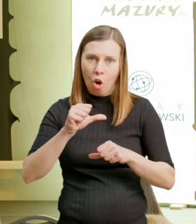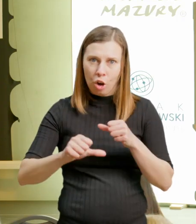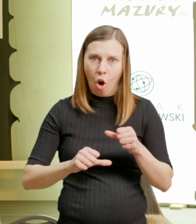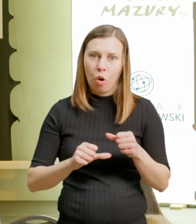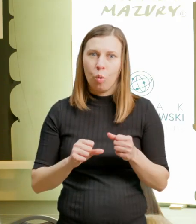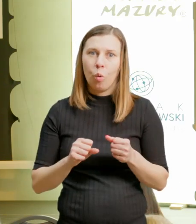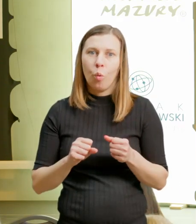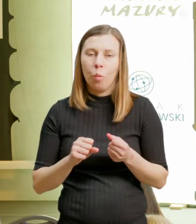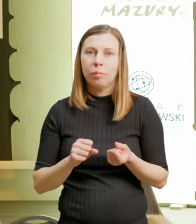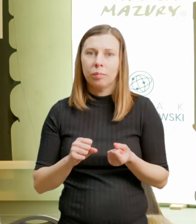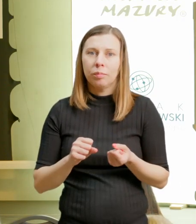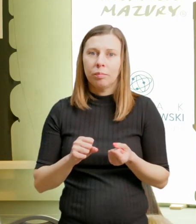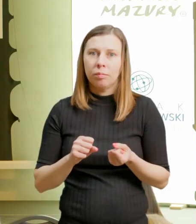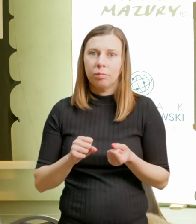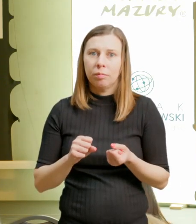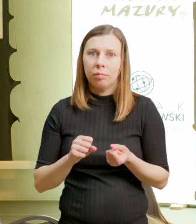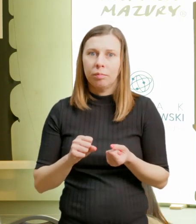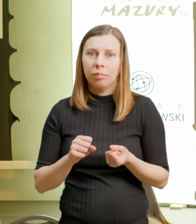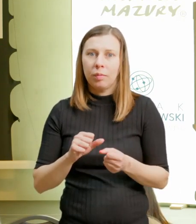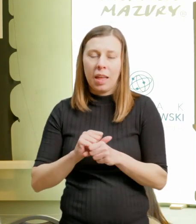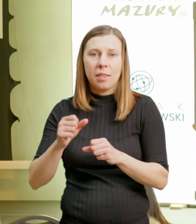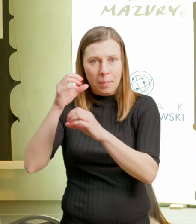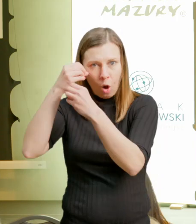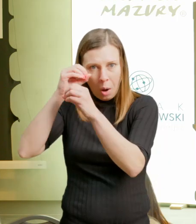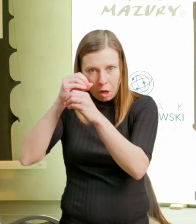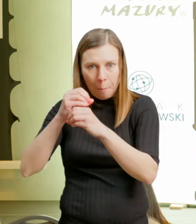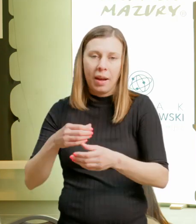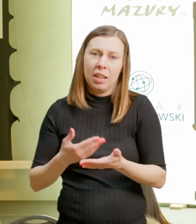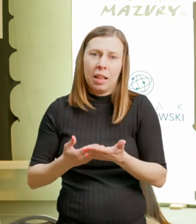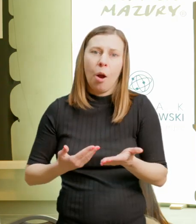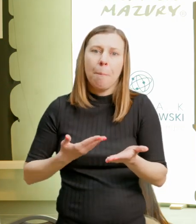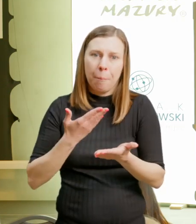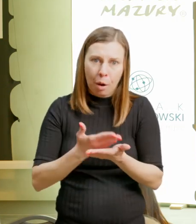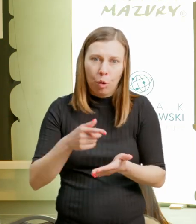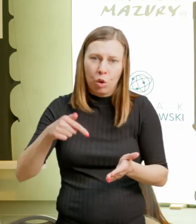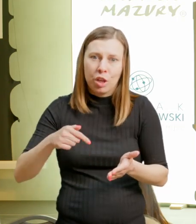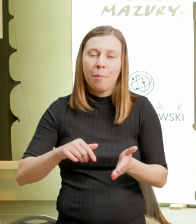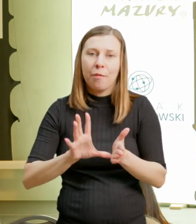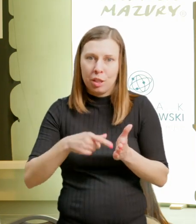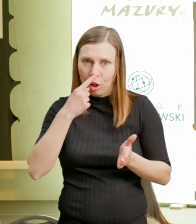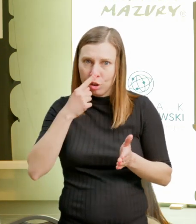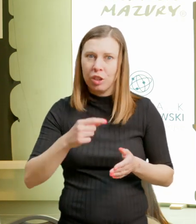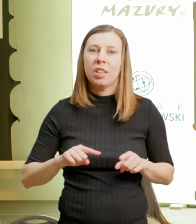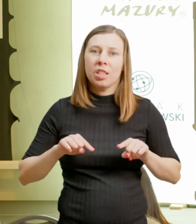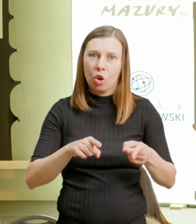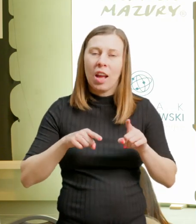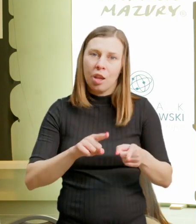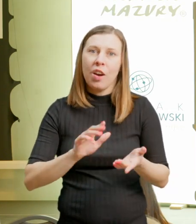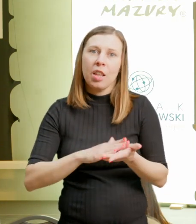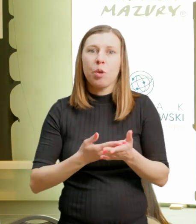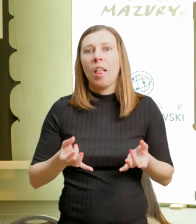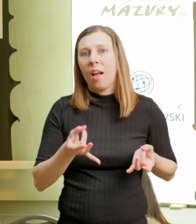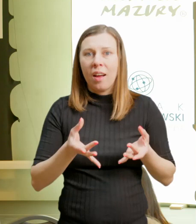w Ocztynie, czyli w mieście o bardzo dużym potencjale, zorganizować właśnie gry na przykład